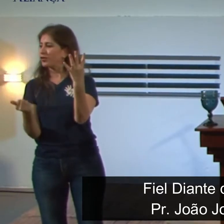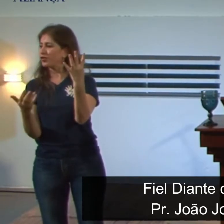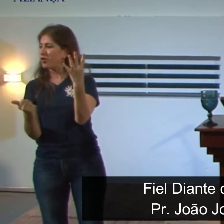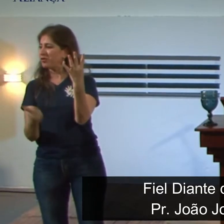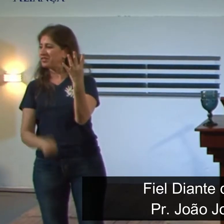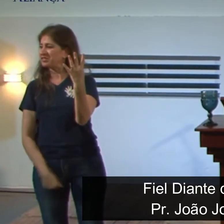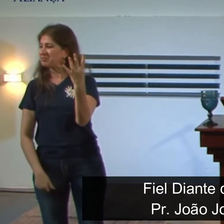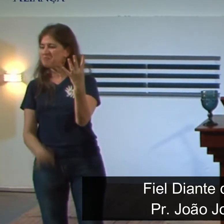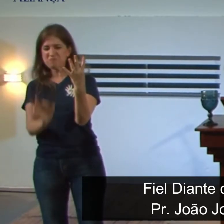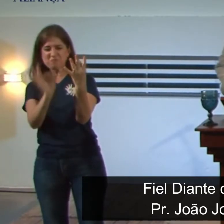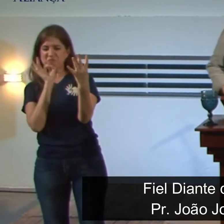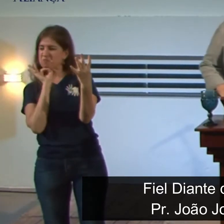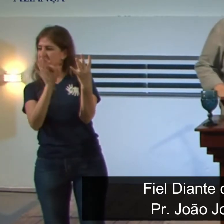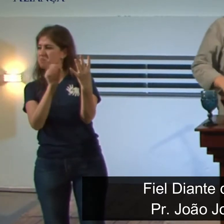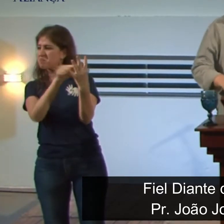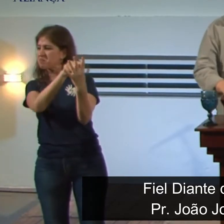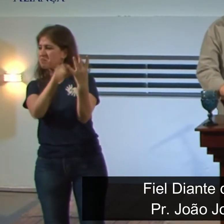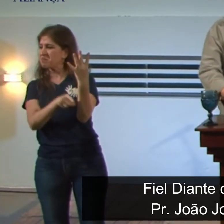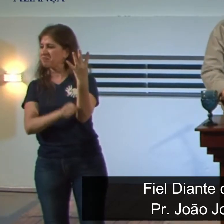destacaram.